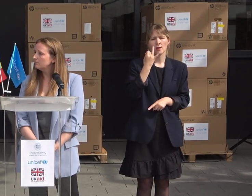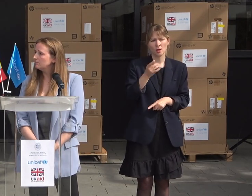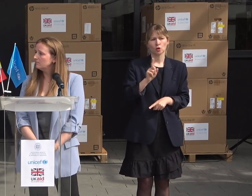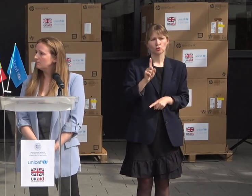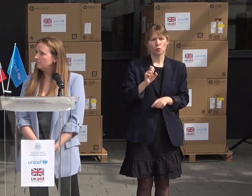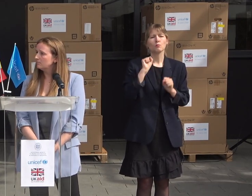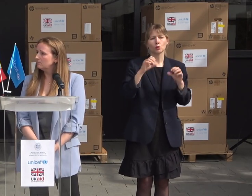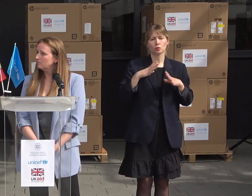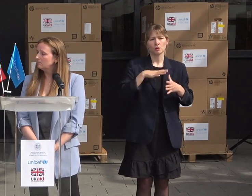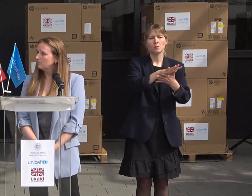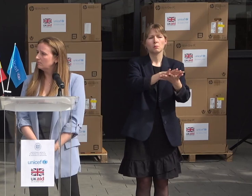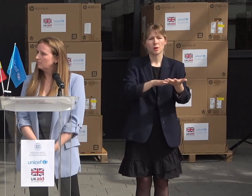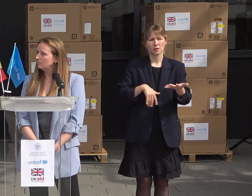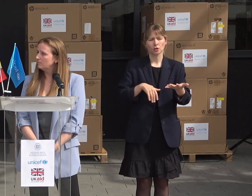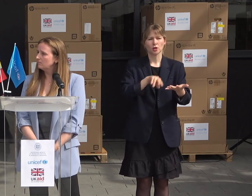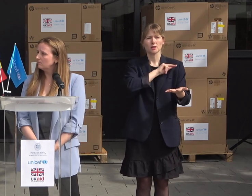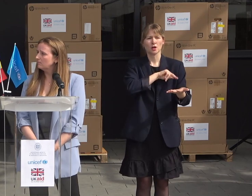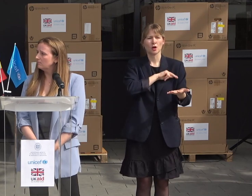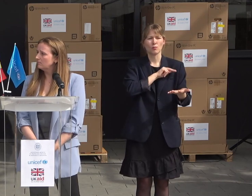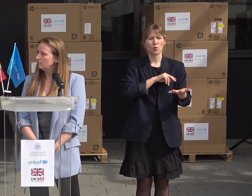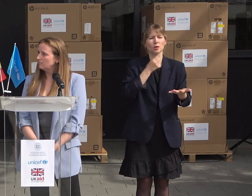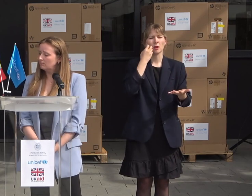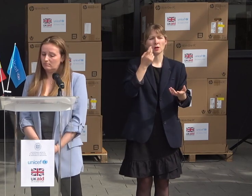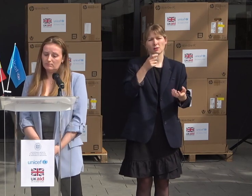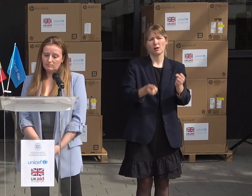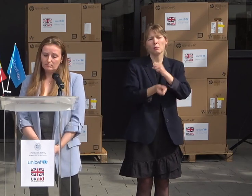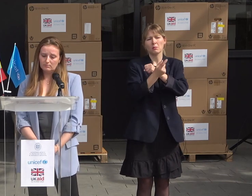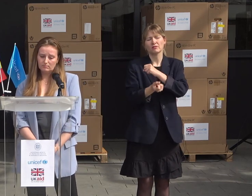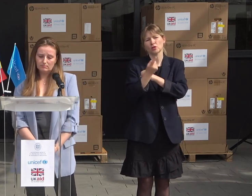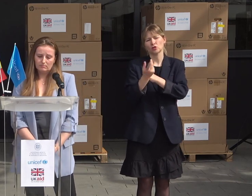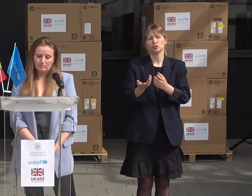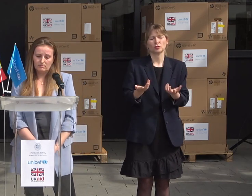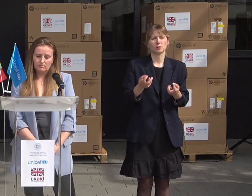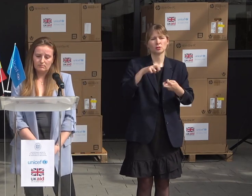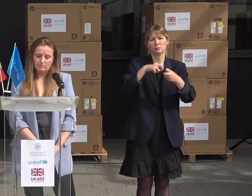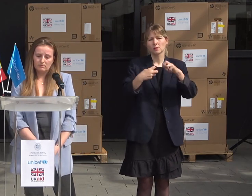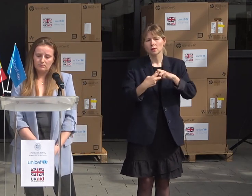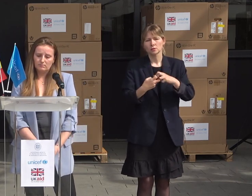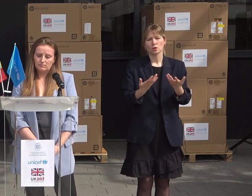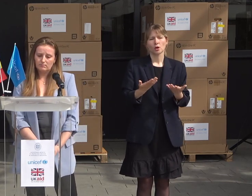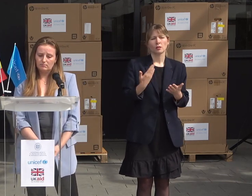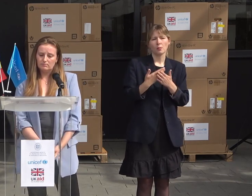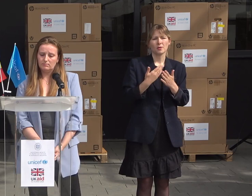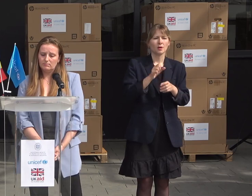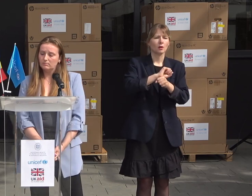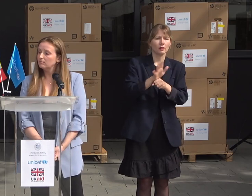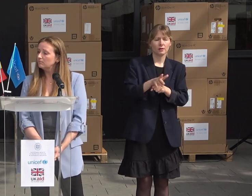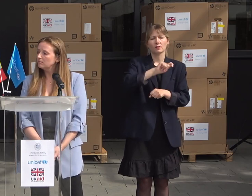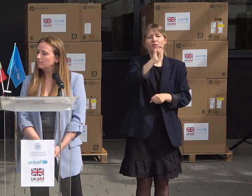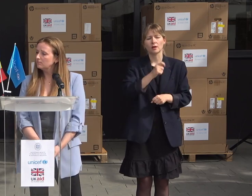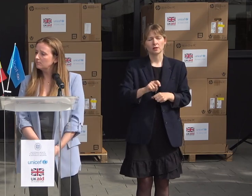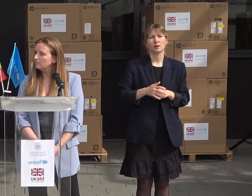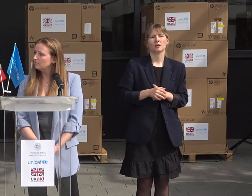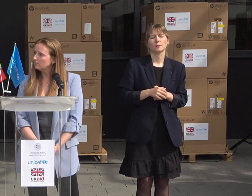să intervină în cazuri din astea care sunt ca crize, care pot să fie unele șocuri la care să fie expus sistemul